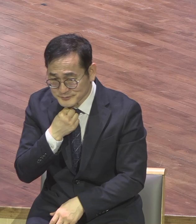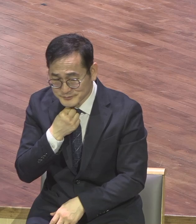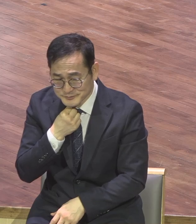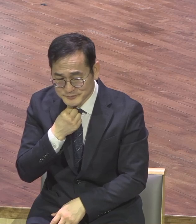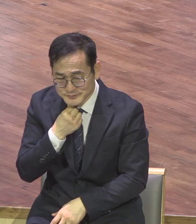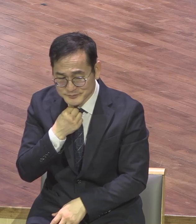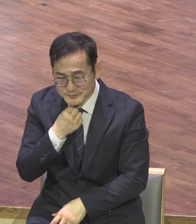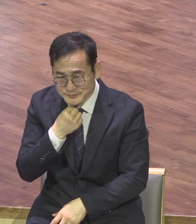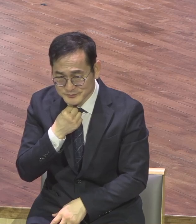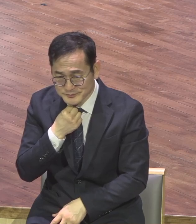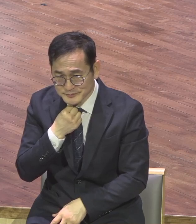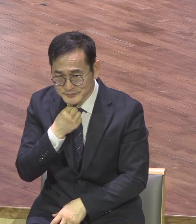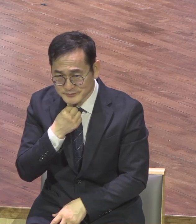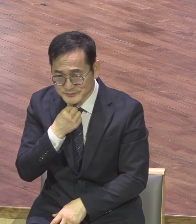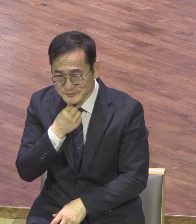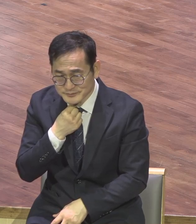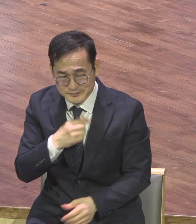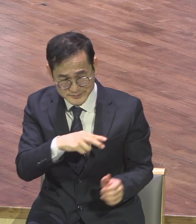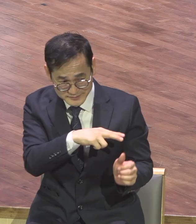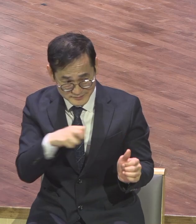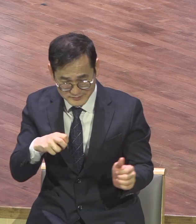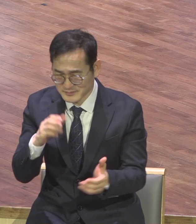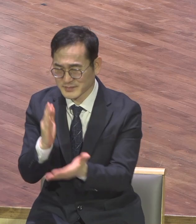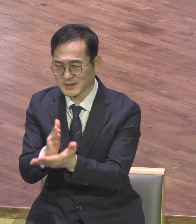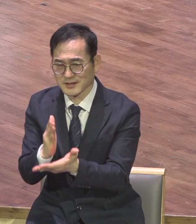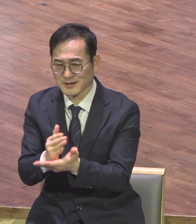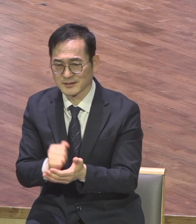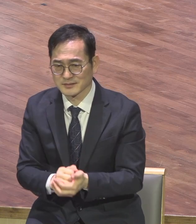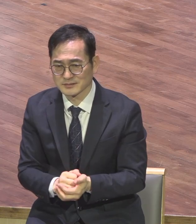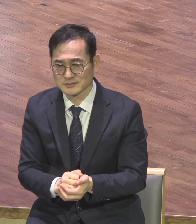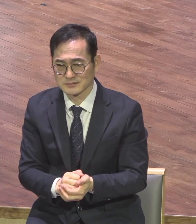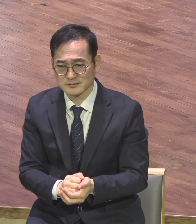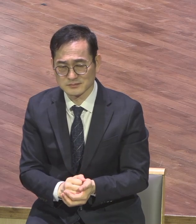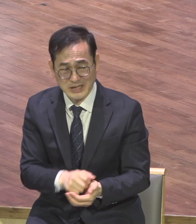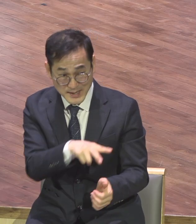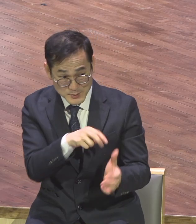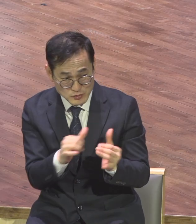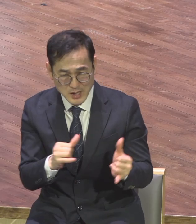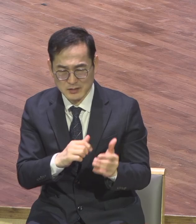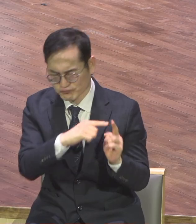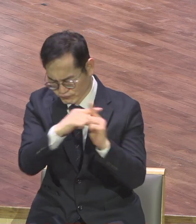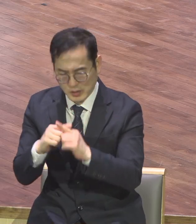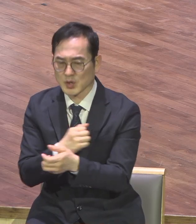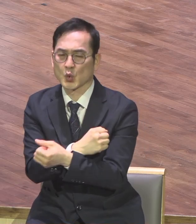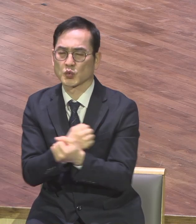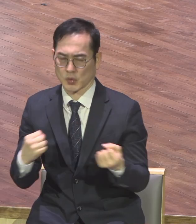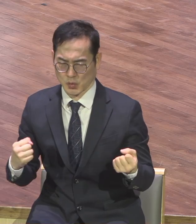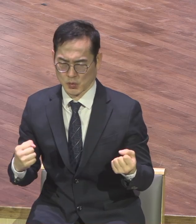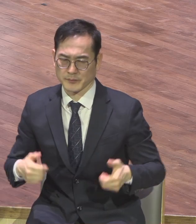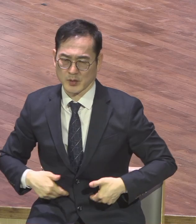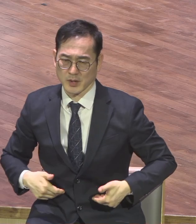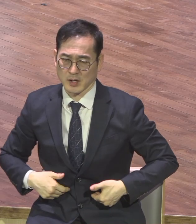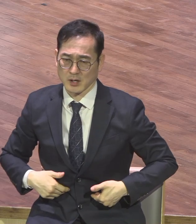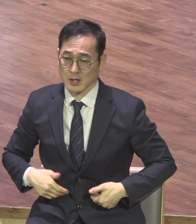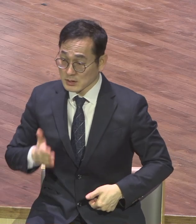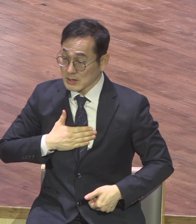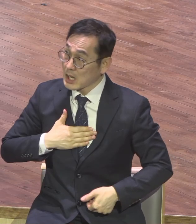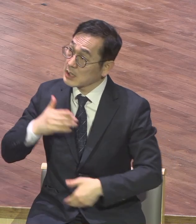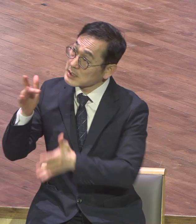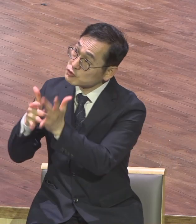결단하시기 바랍니다 무조건 용서해야 돼요 이유가 없어요 주님이 나갔던 죄인을 용서해 주었는데 내가 누울